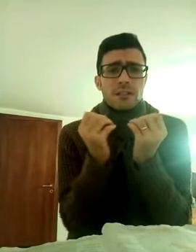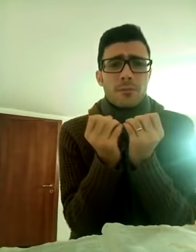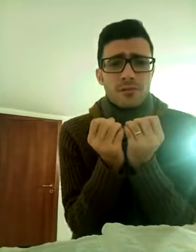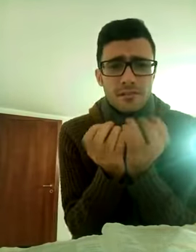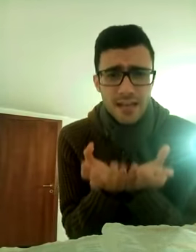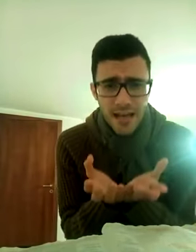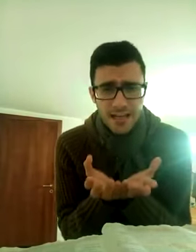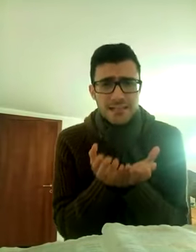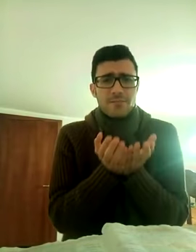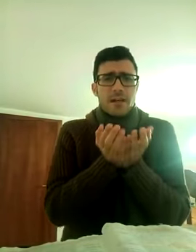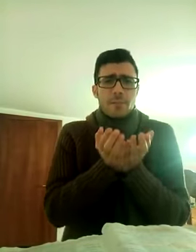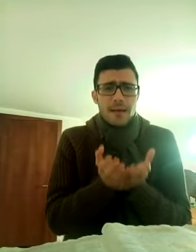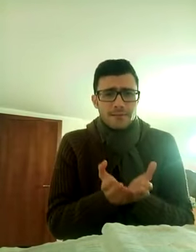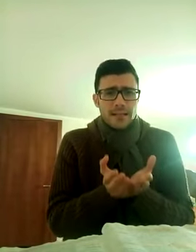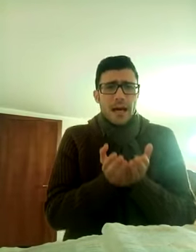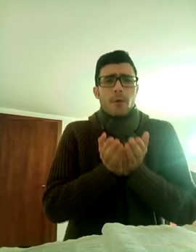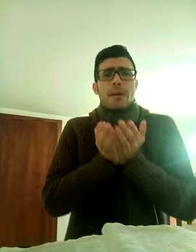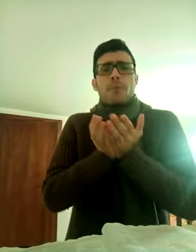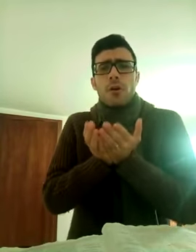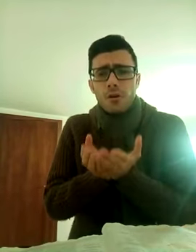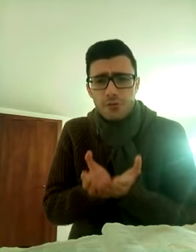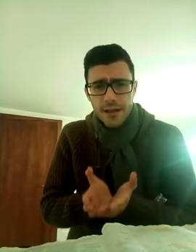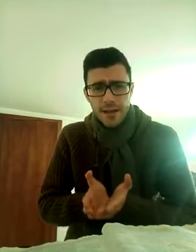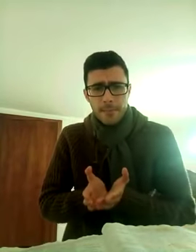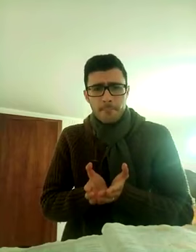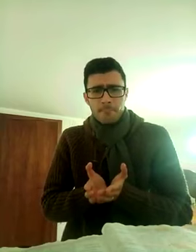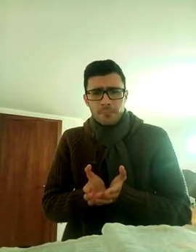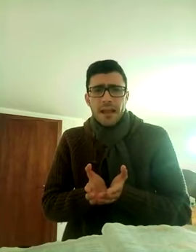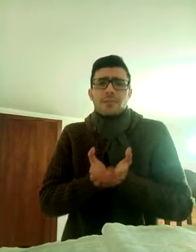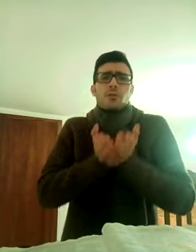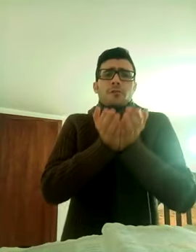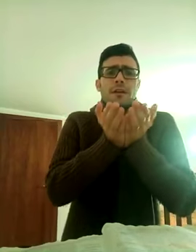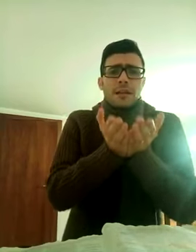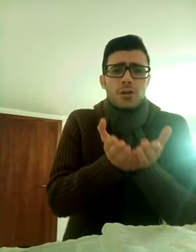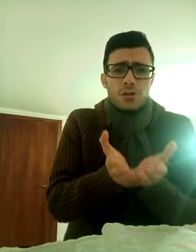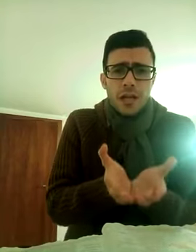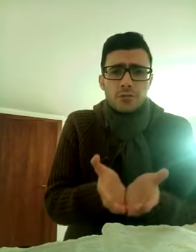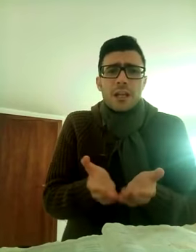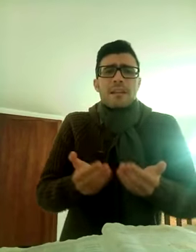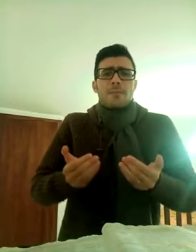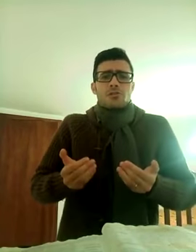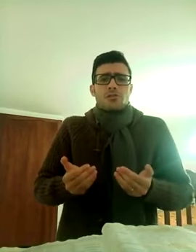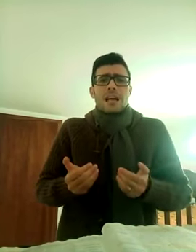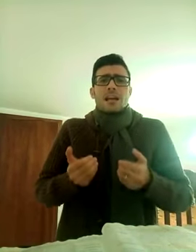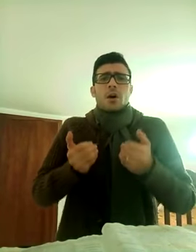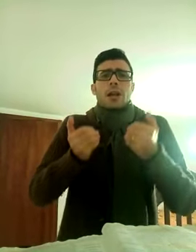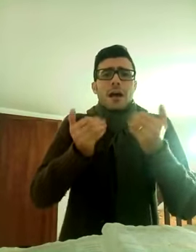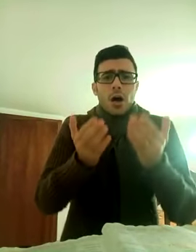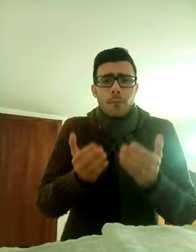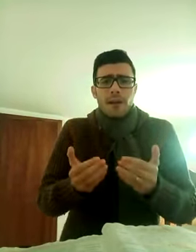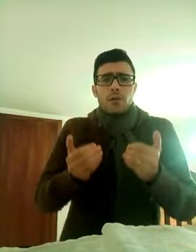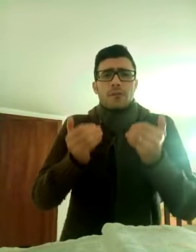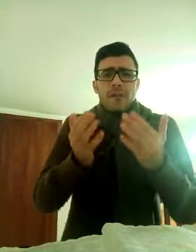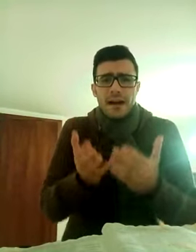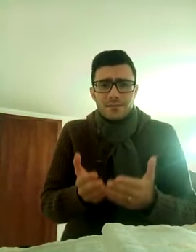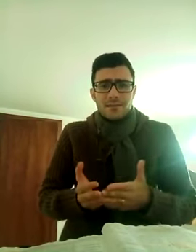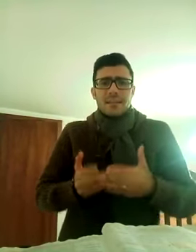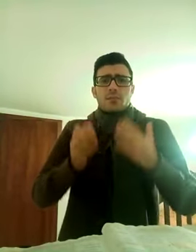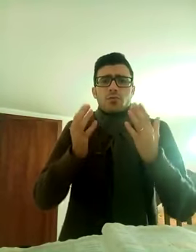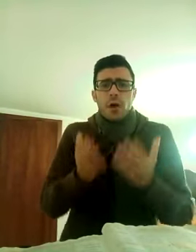dimostrare se veramente amo mia moglie, e tu fratello e sorella, tu devi dimostrare con le opere, con i fatti, che tu